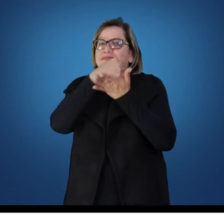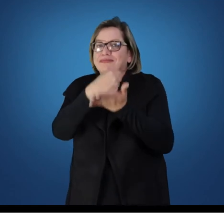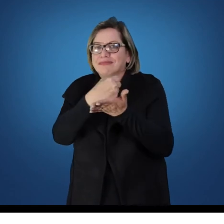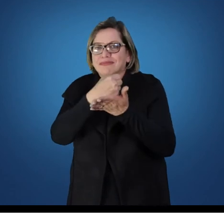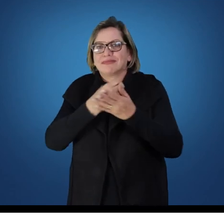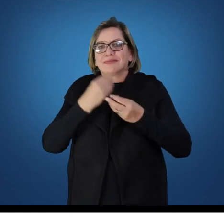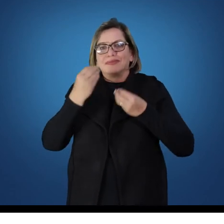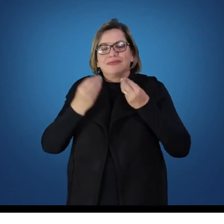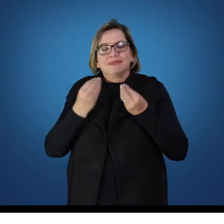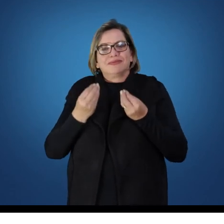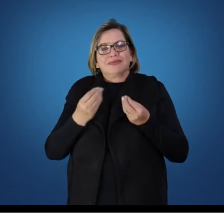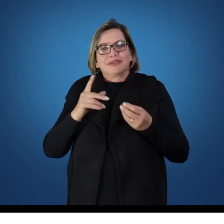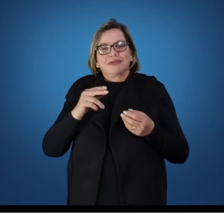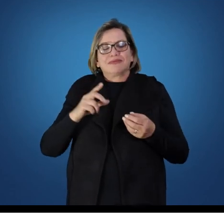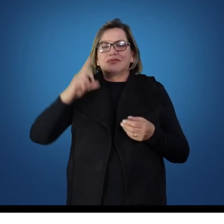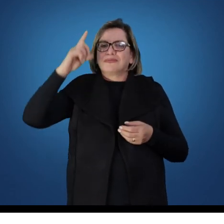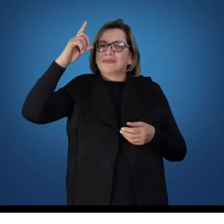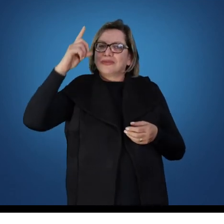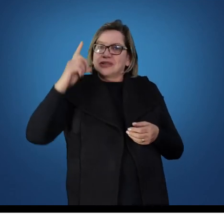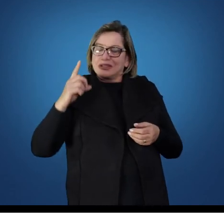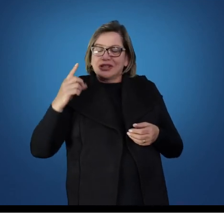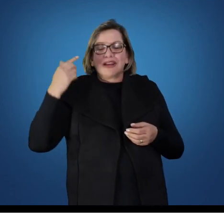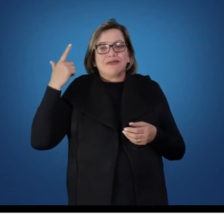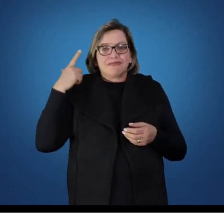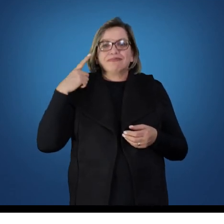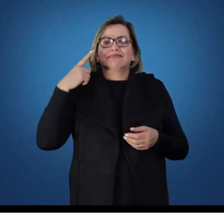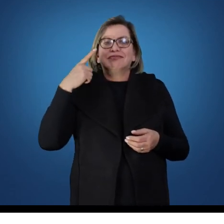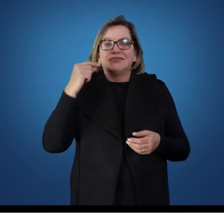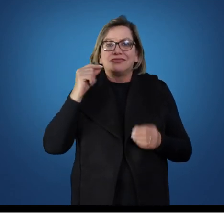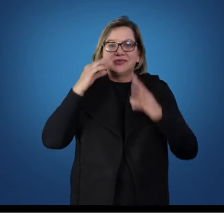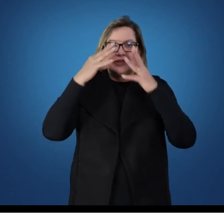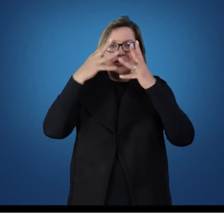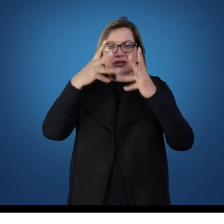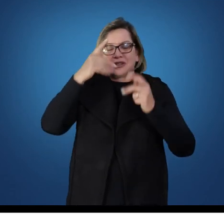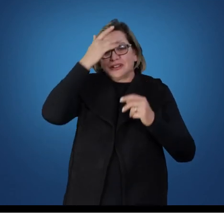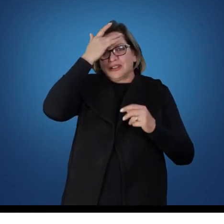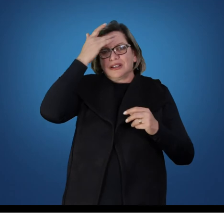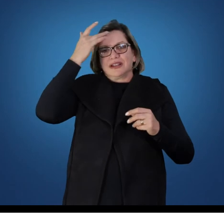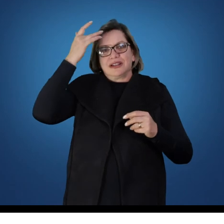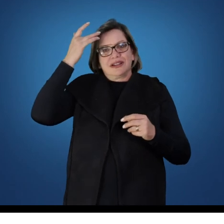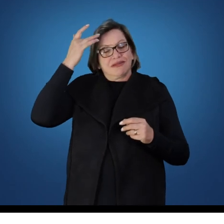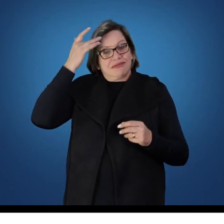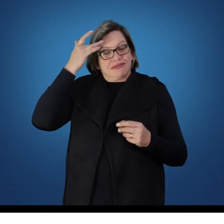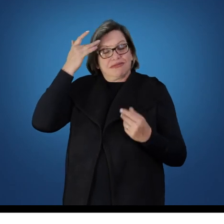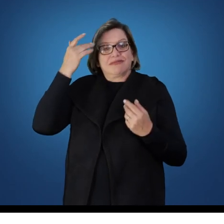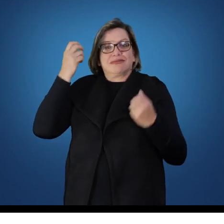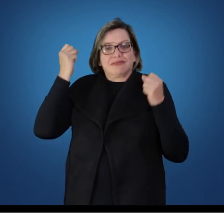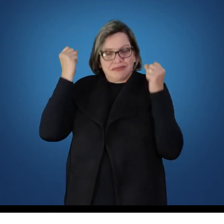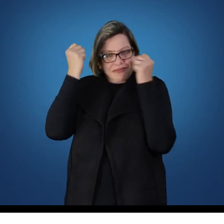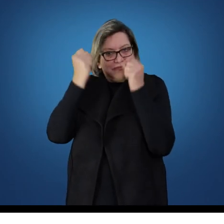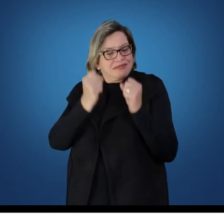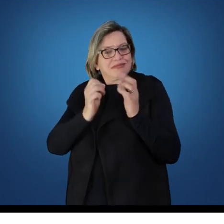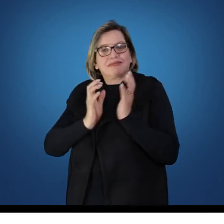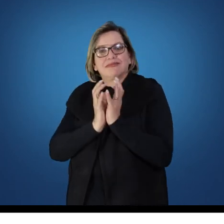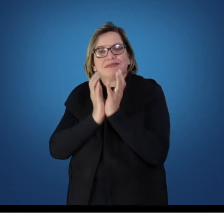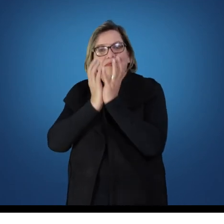como um direito conquistado e que todas as pessoas tenham acesso a ela com um direito garantido através de resoluções